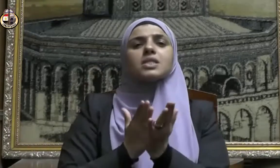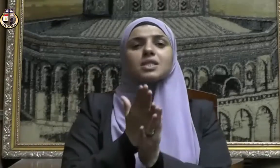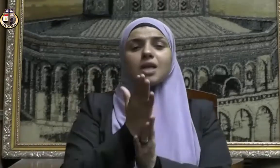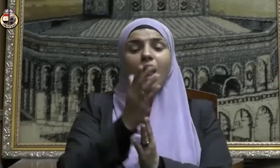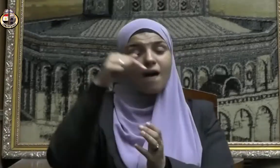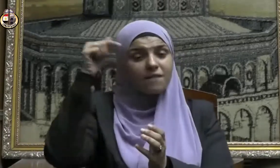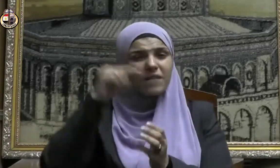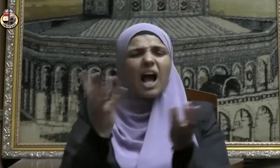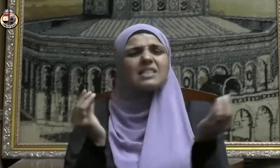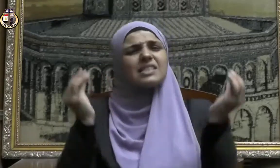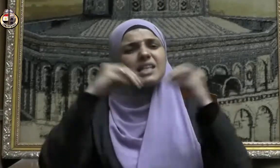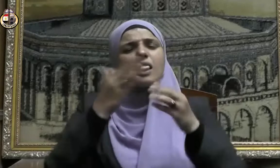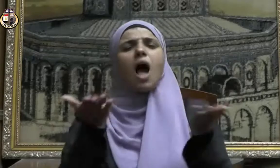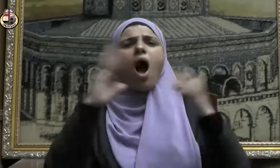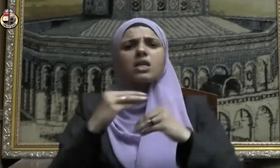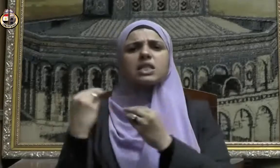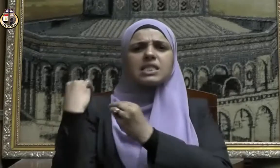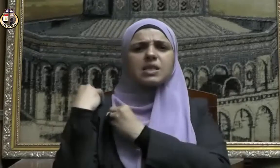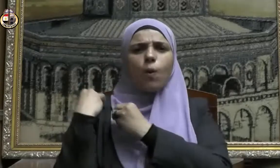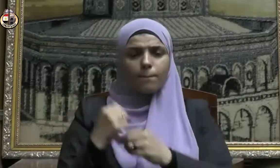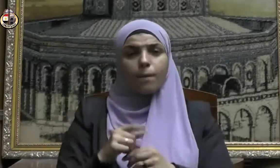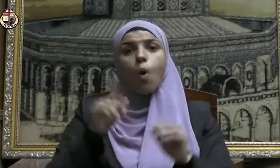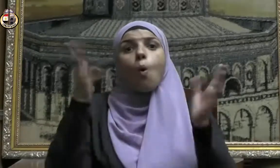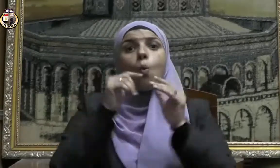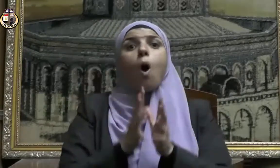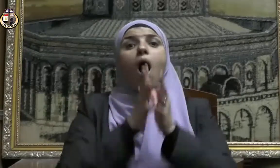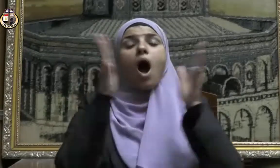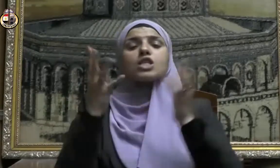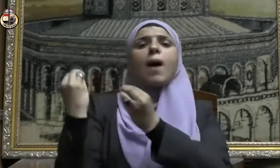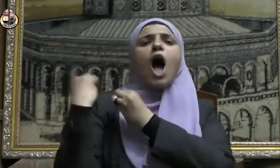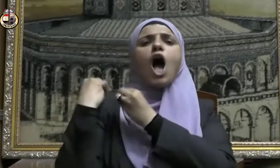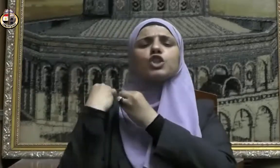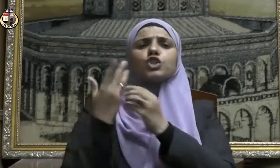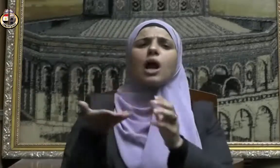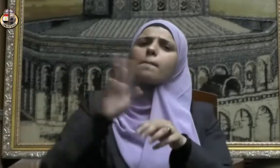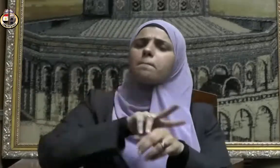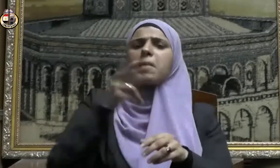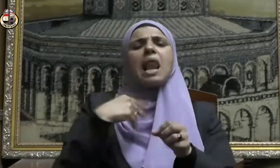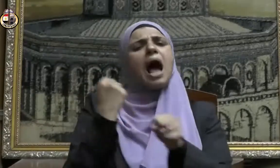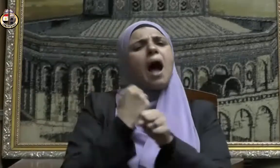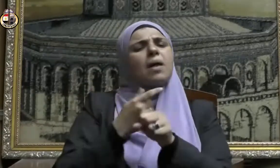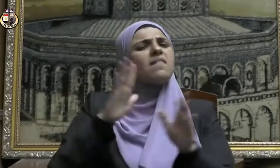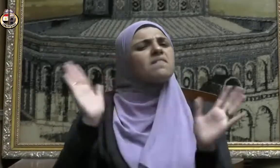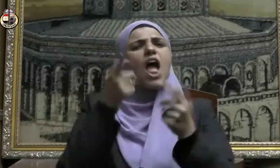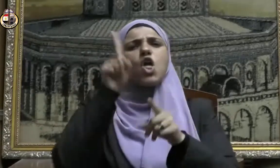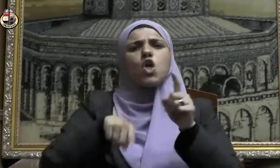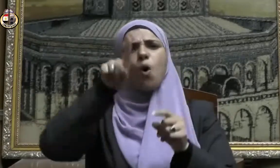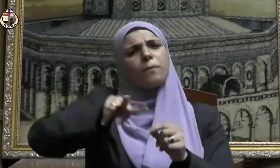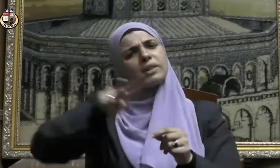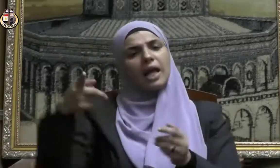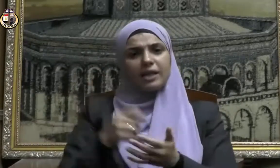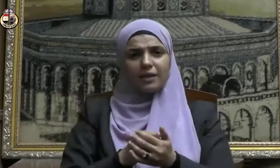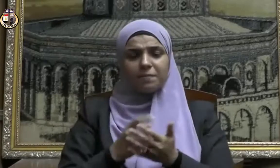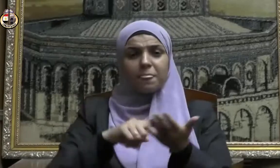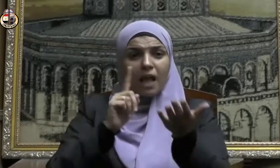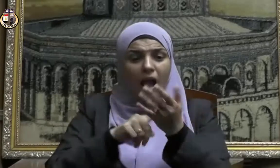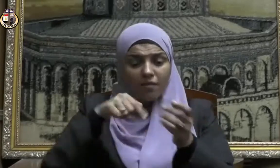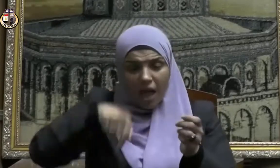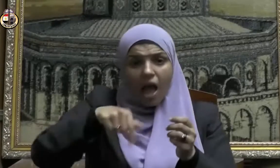فيها أكثر ثوابا وأعظم أجرا من العمل فيما سواها فهي أيام